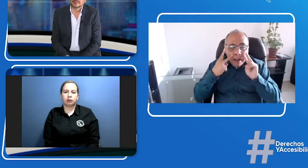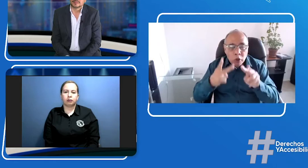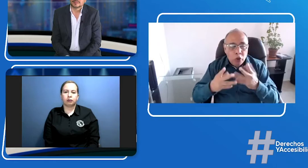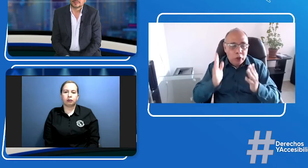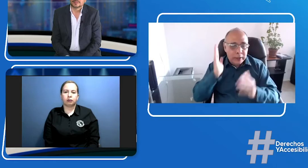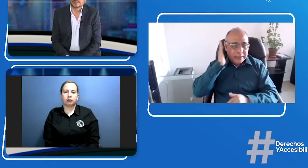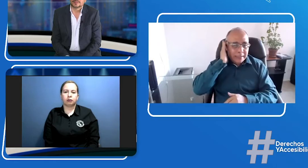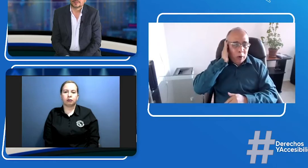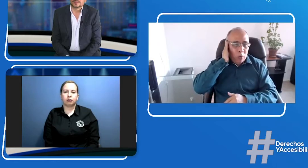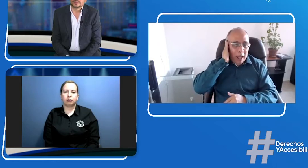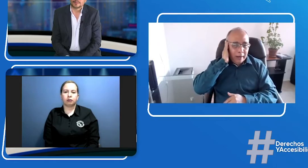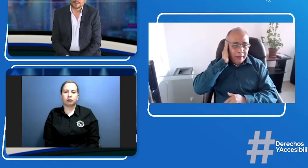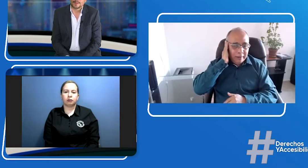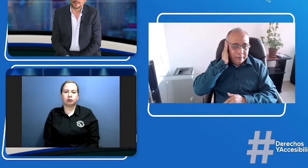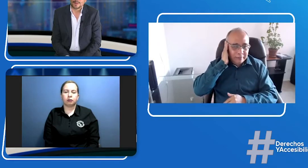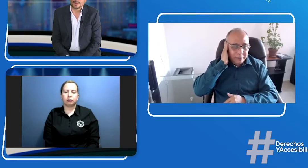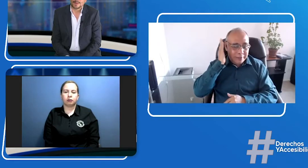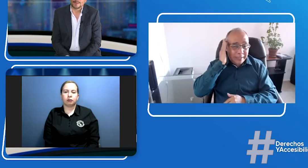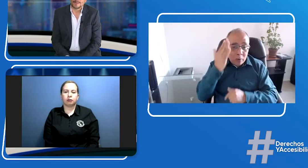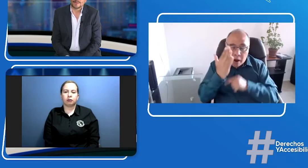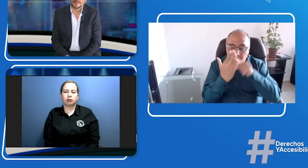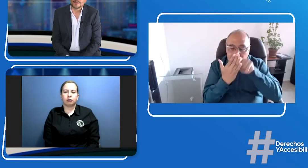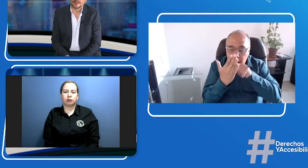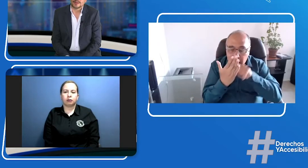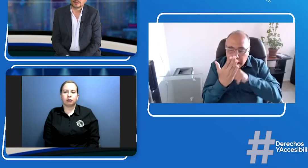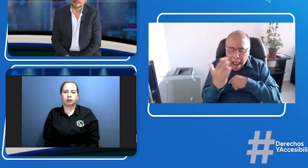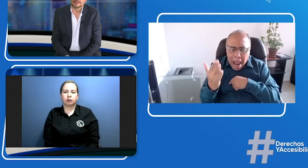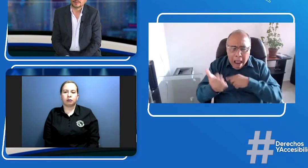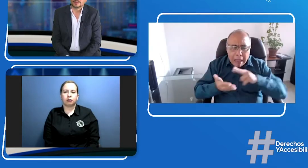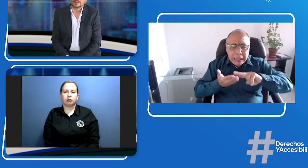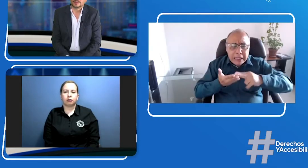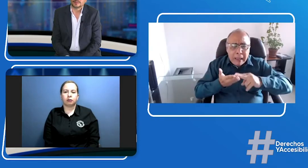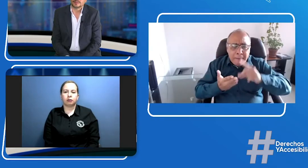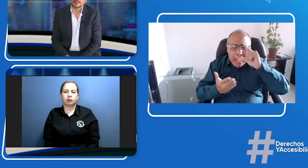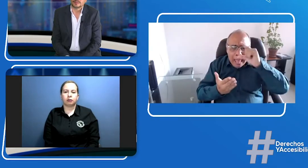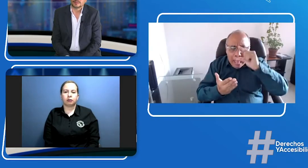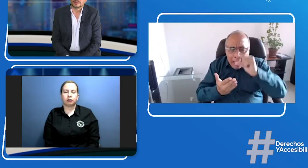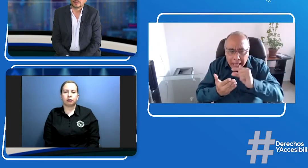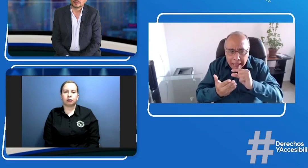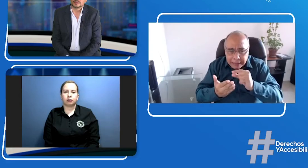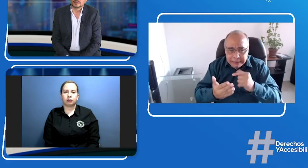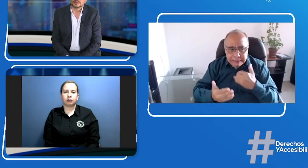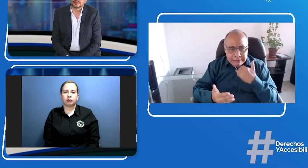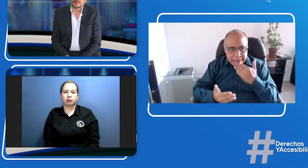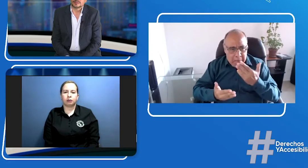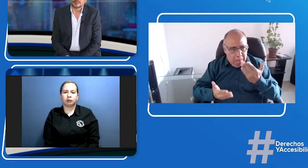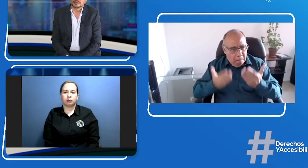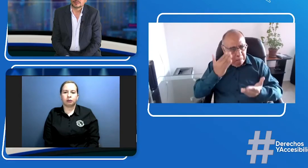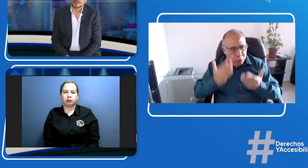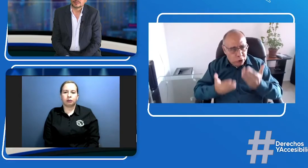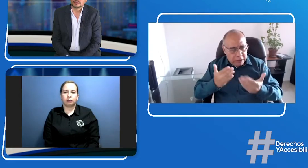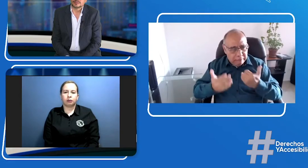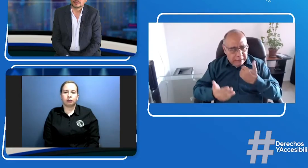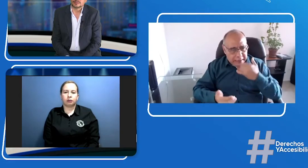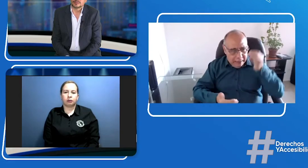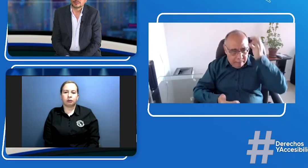clase de contenidos que se publican en redes sociales por ejemplo que muchos acceden a las redes sociales a través de sus